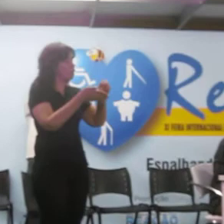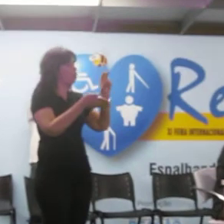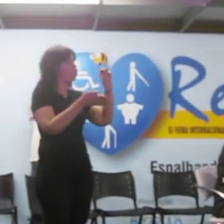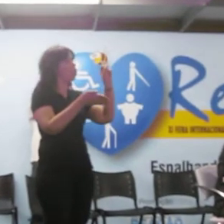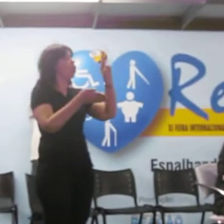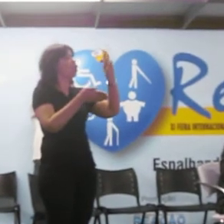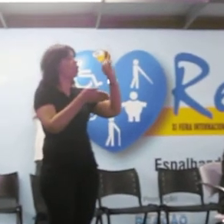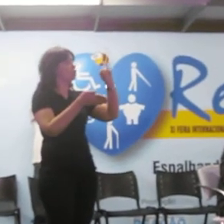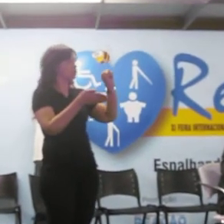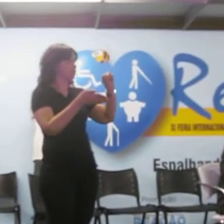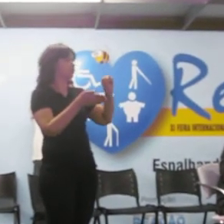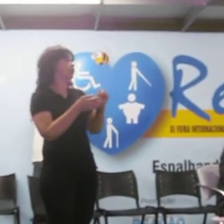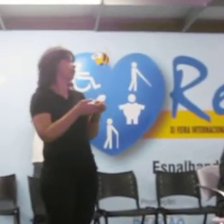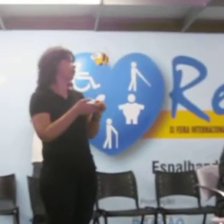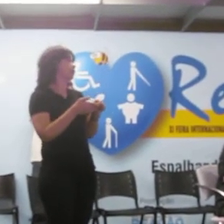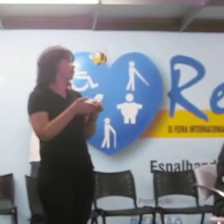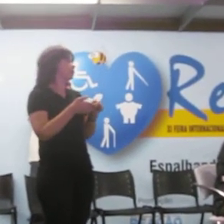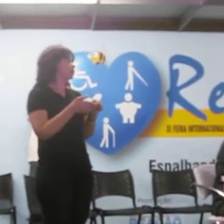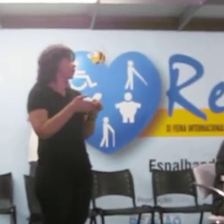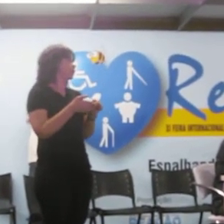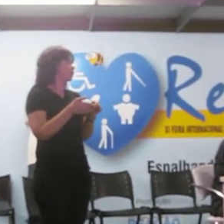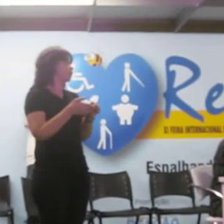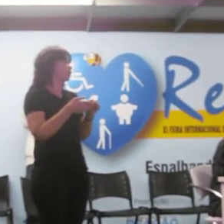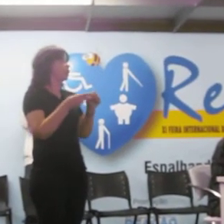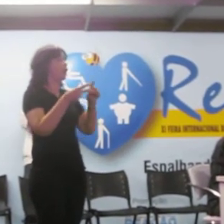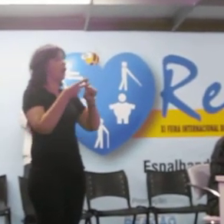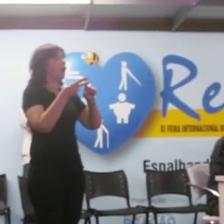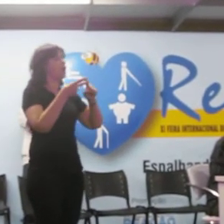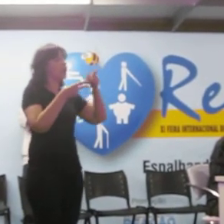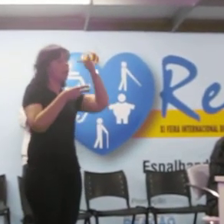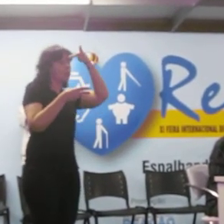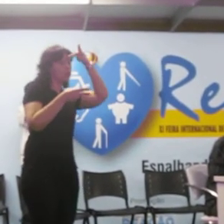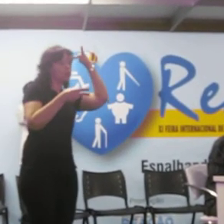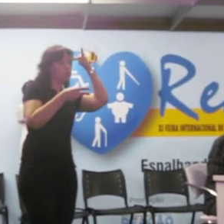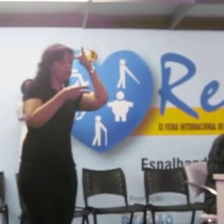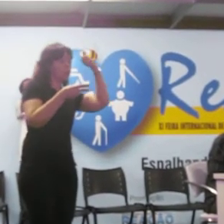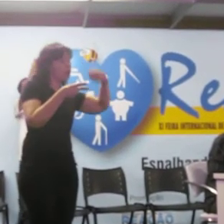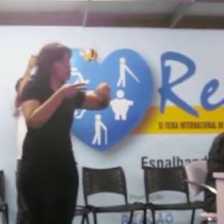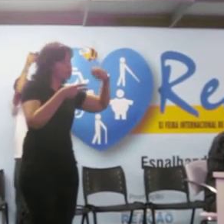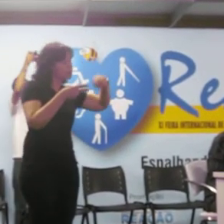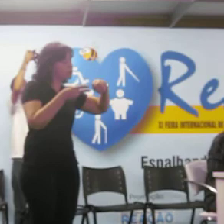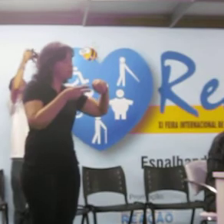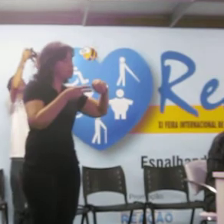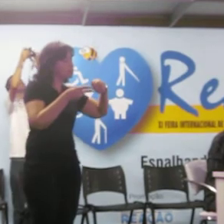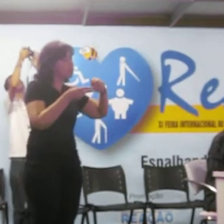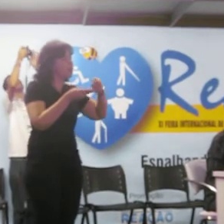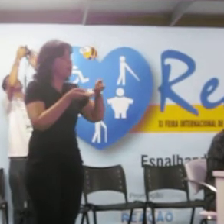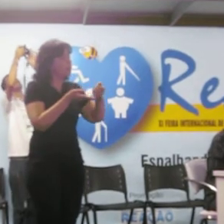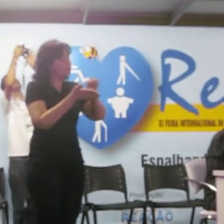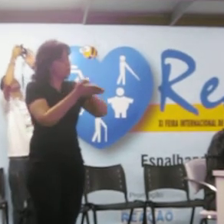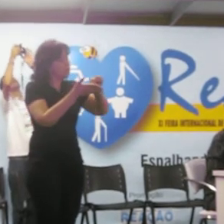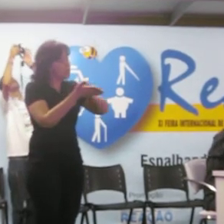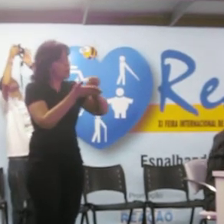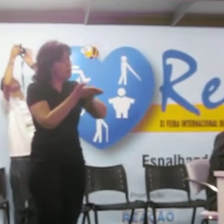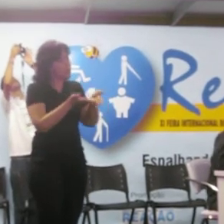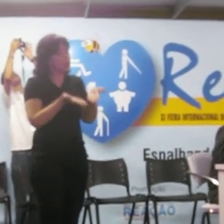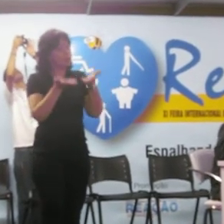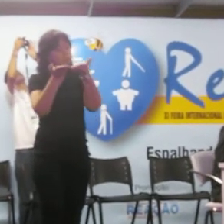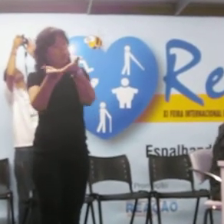ortopédica E o paciente é encaminhado a uma instituição credenciada pelo SUS